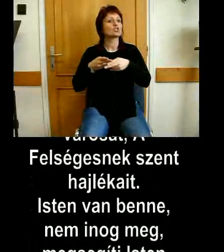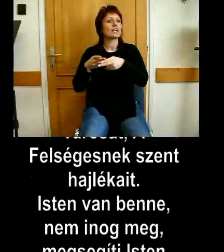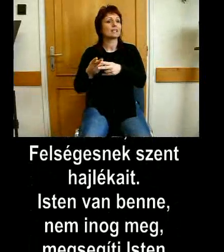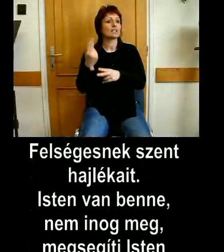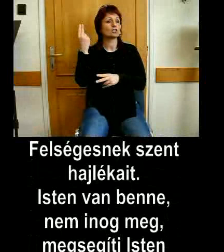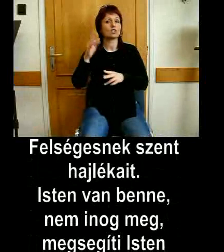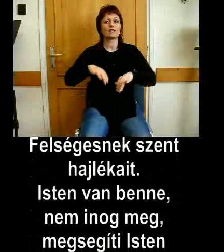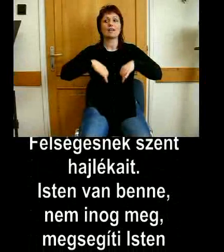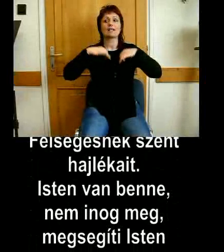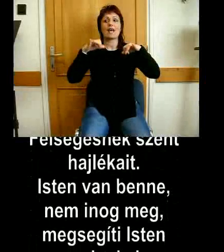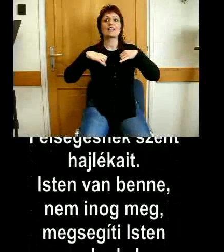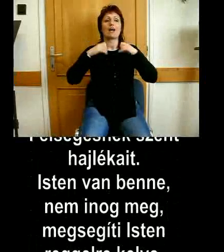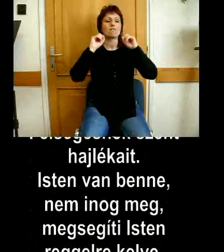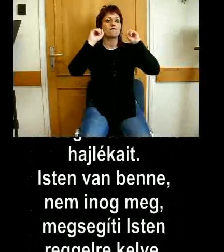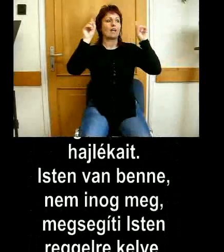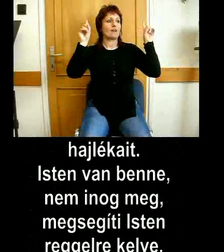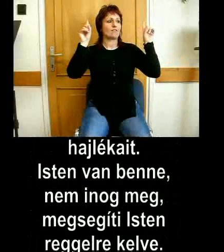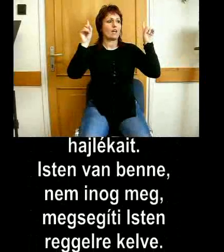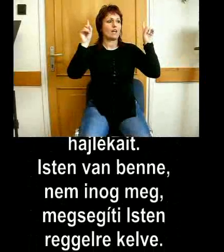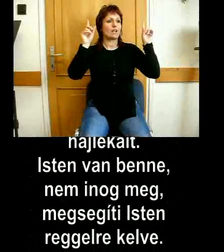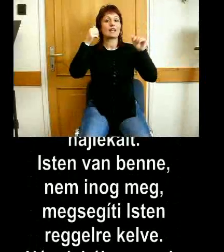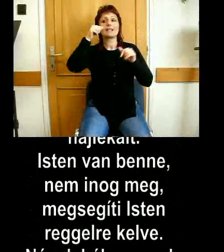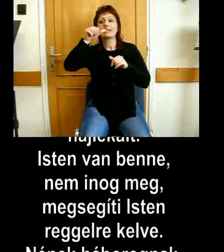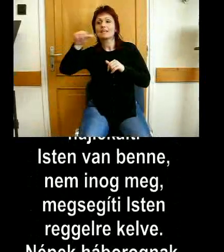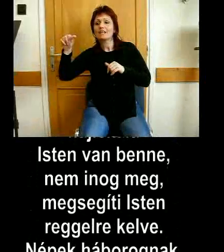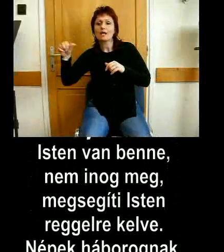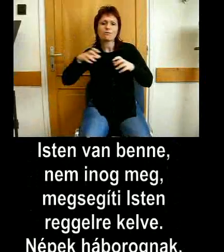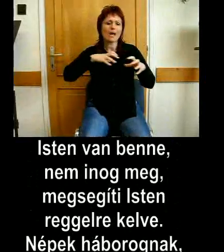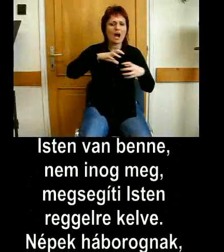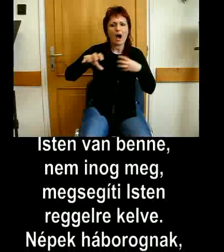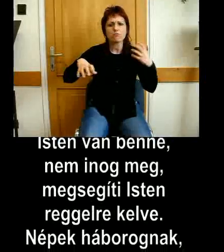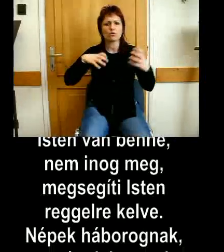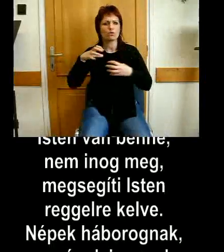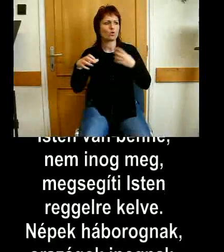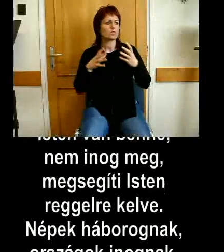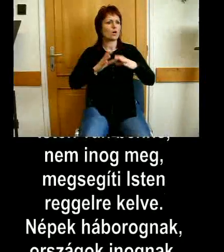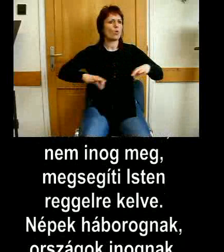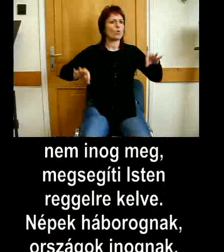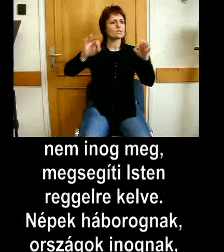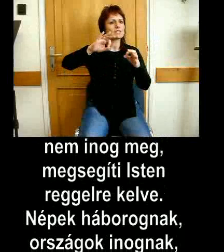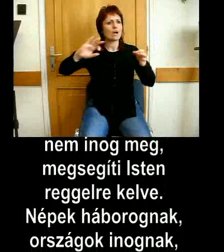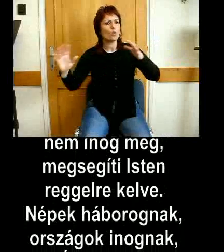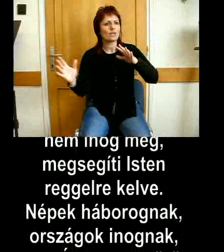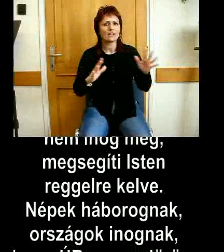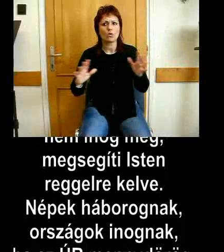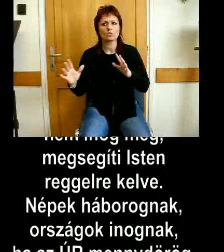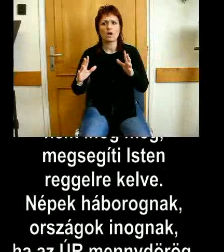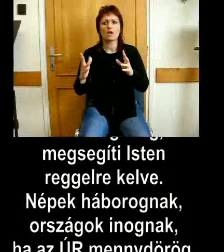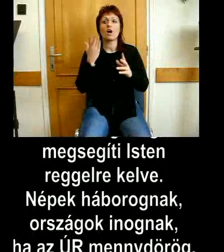Népek háborognak, országok inoglak, ha az úrmendőr megeletten a